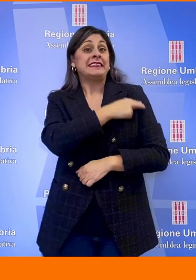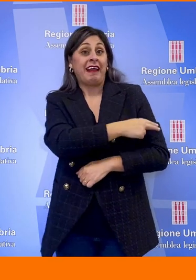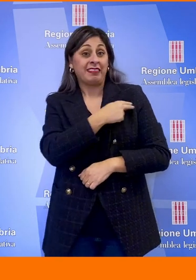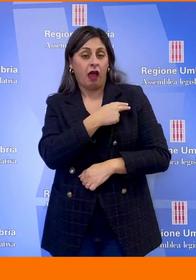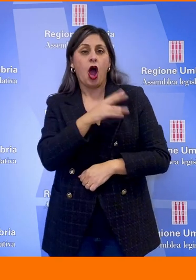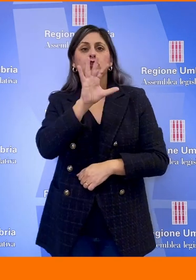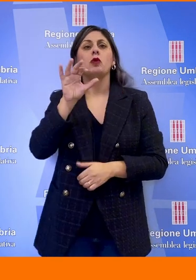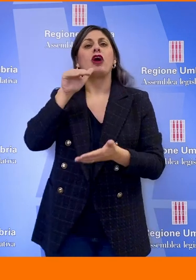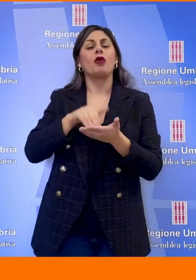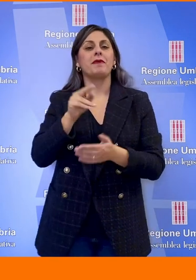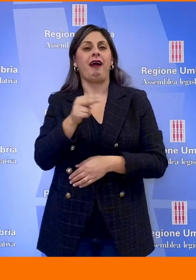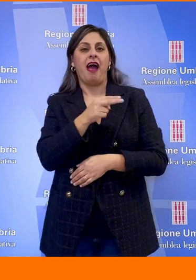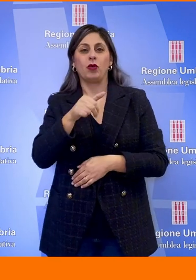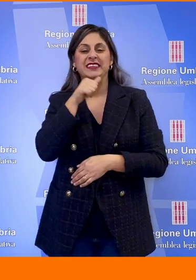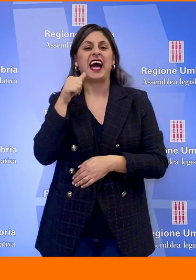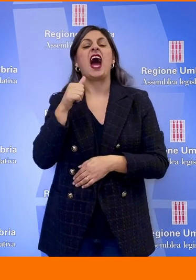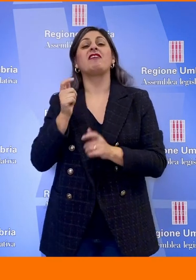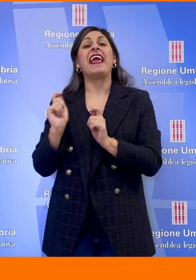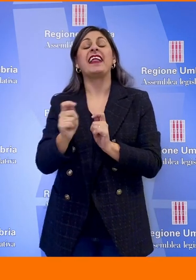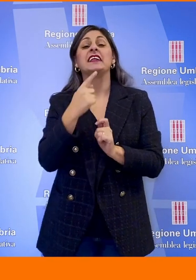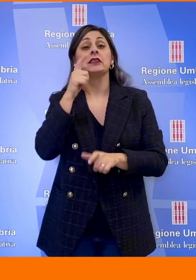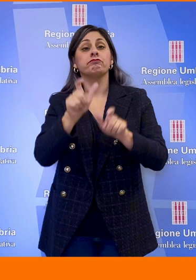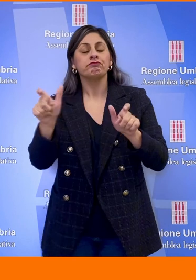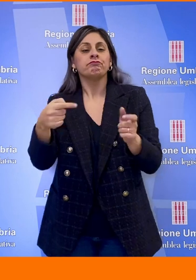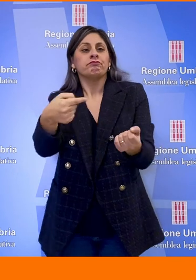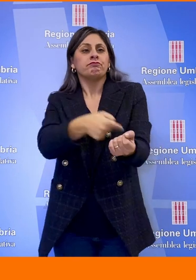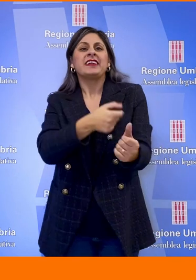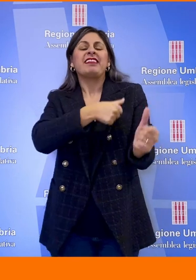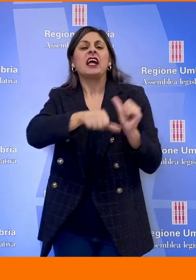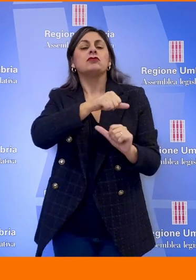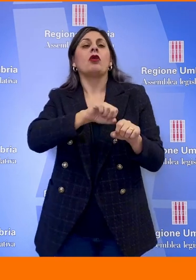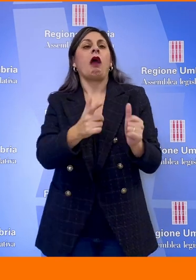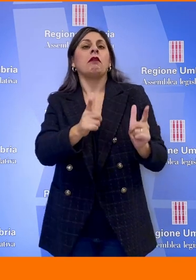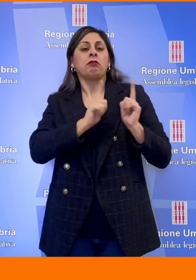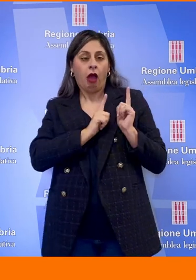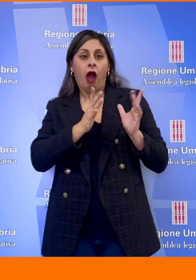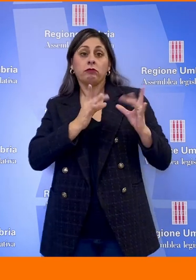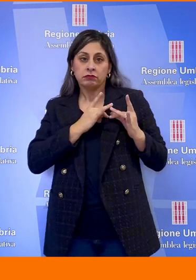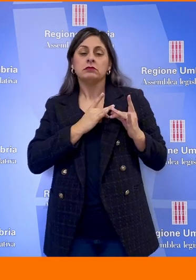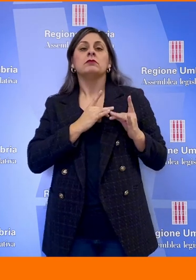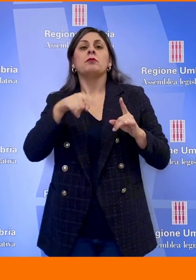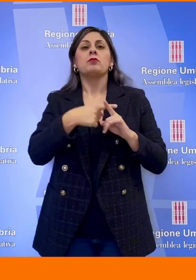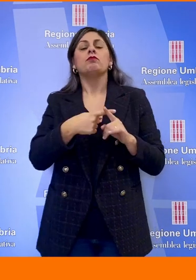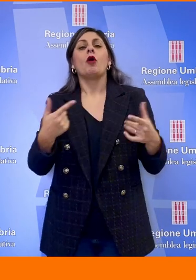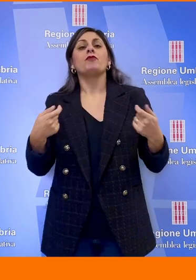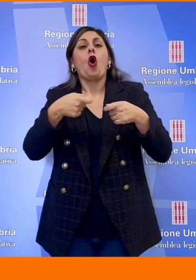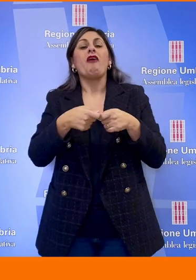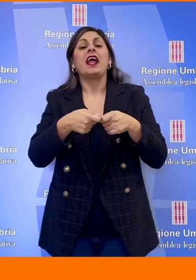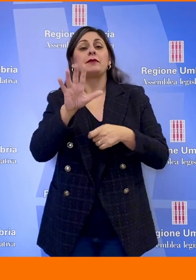mila euro per gli indennizi ai soggetti danneggiati da emoderivati e il cofinanziamento del 5% nel 2024